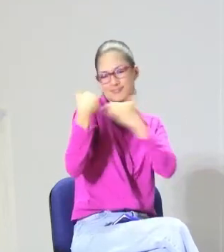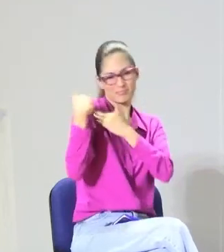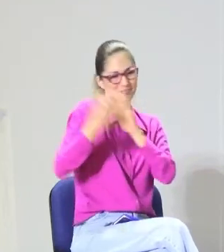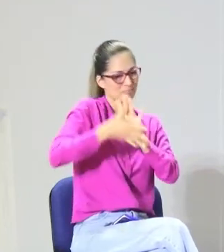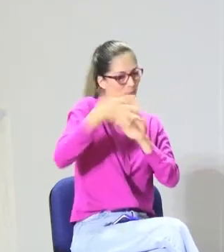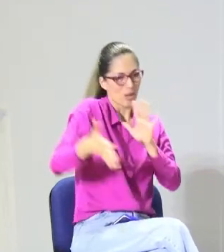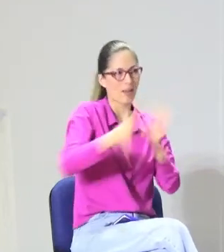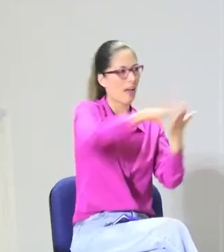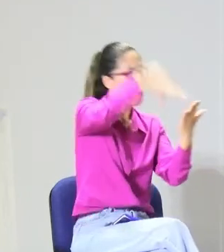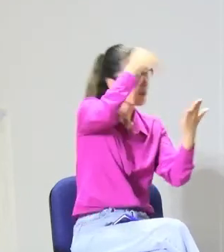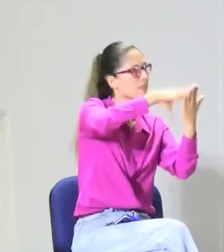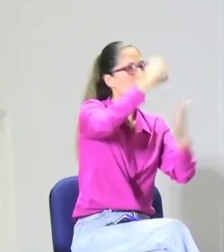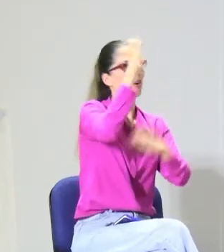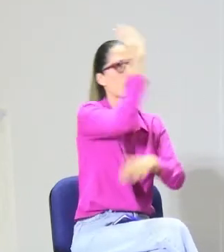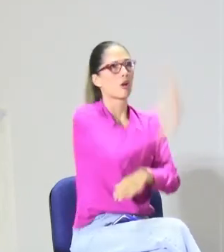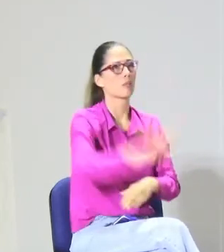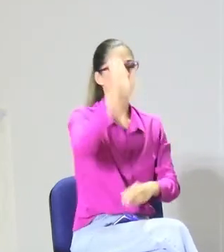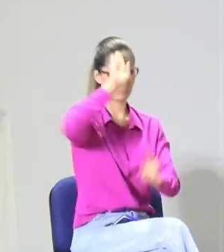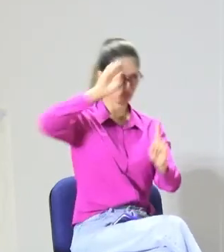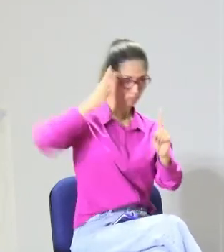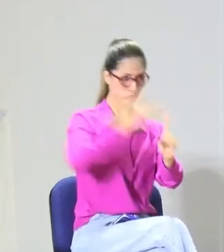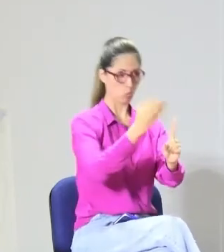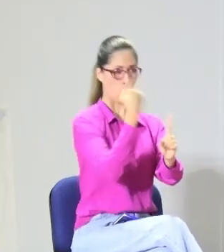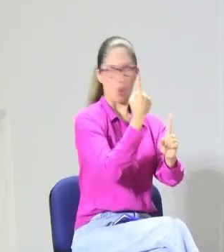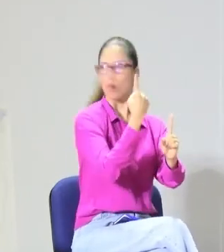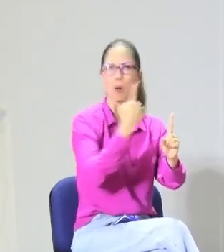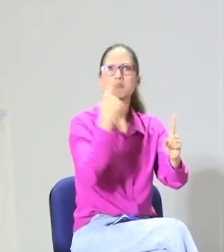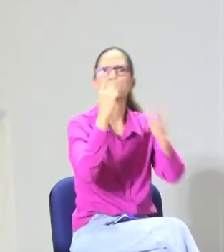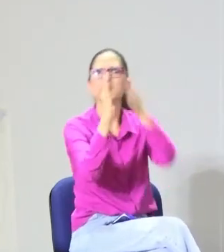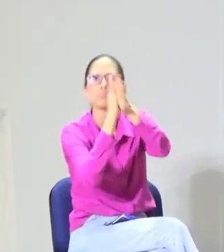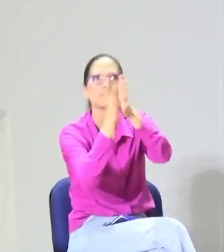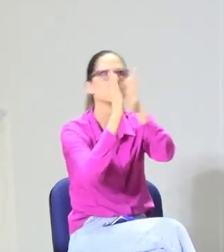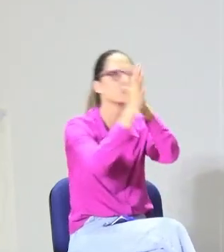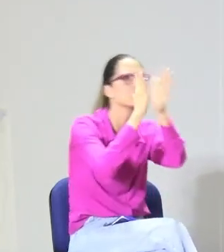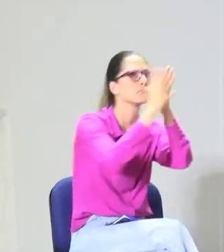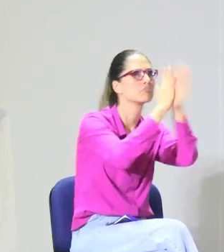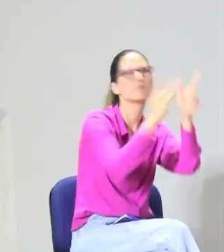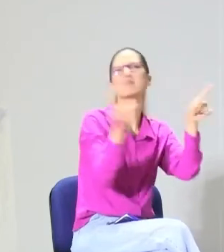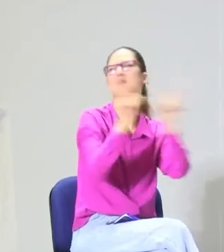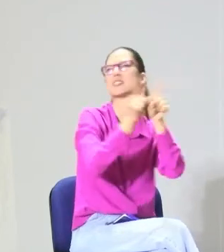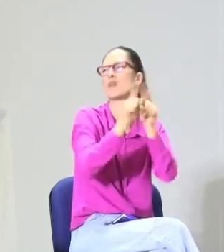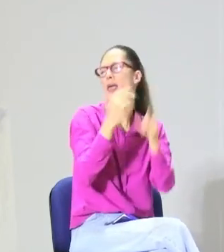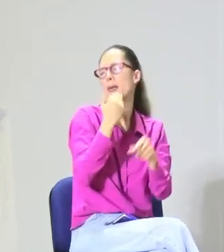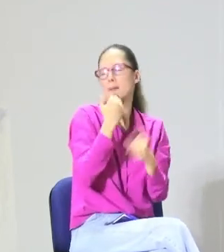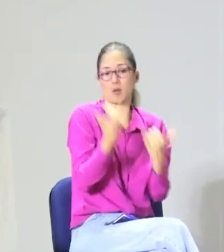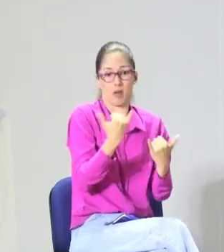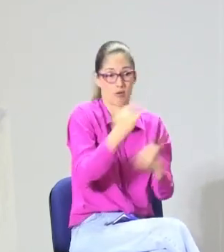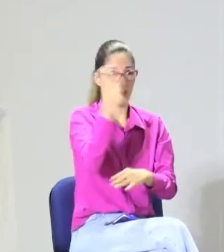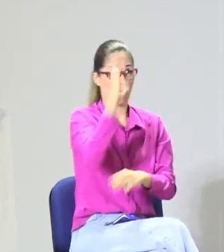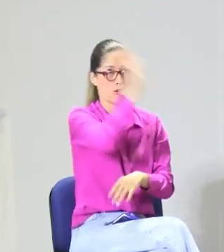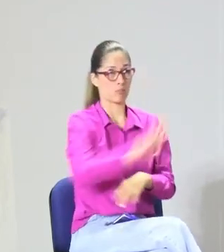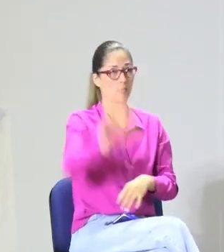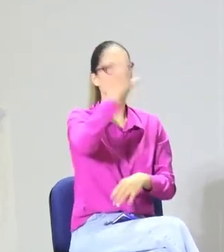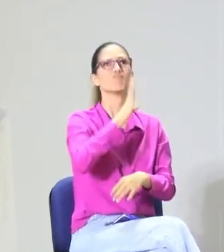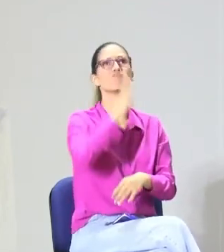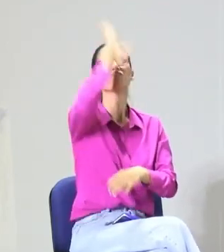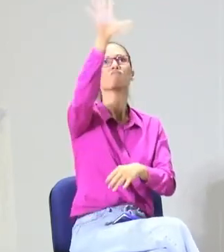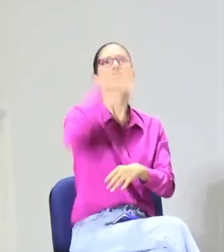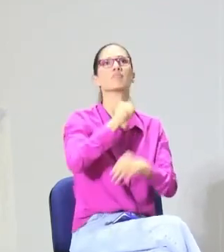esta ciudad. Y ya una vez fortalecida, contextualizada, pude hacer mi participación, mi enseñanza.